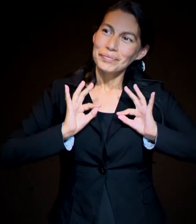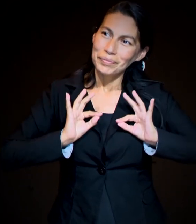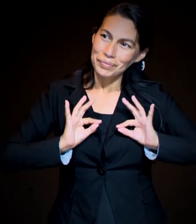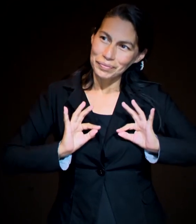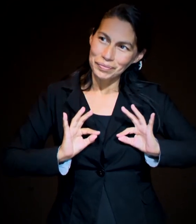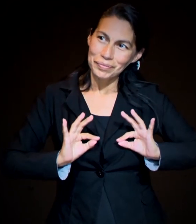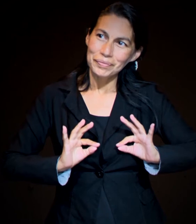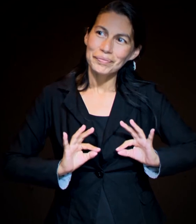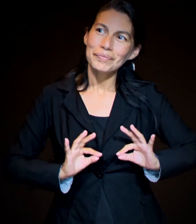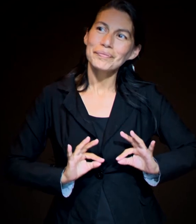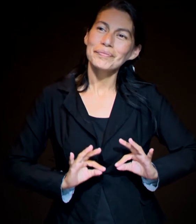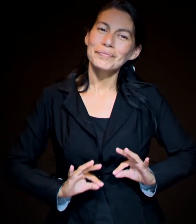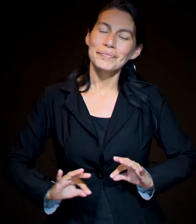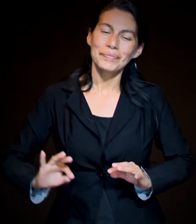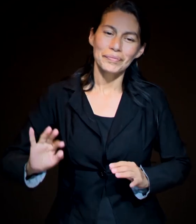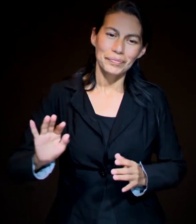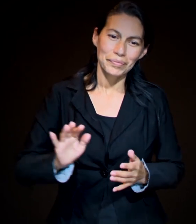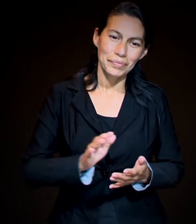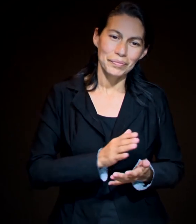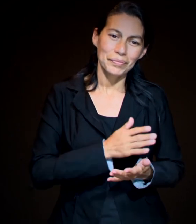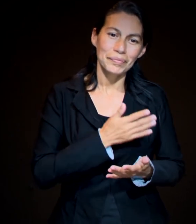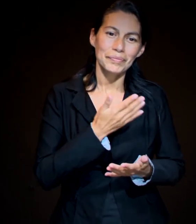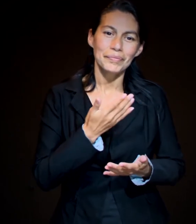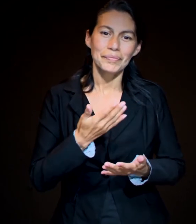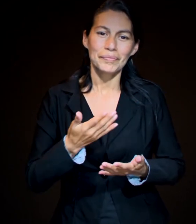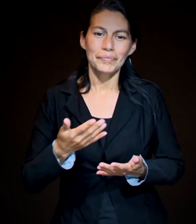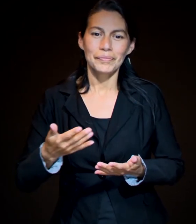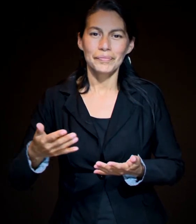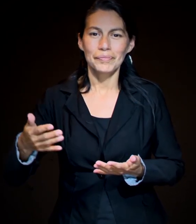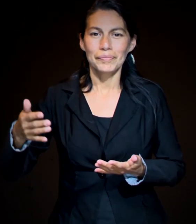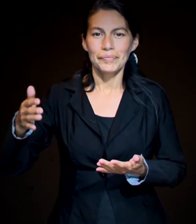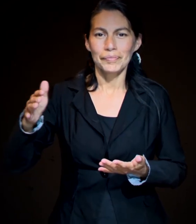De la luz